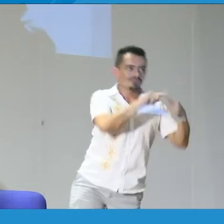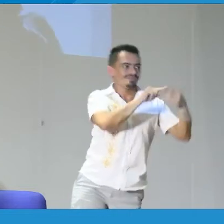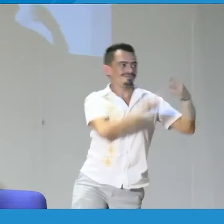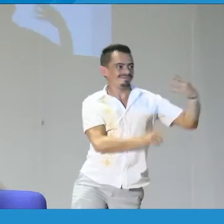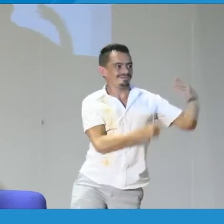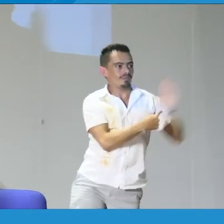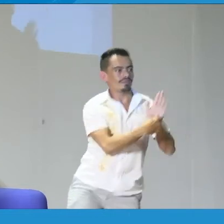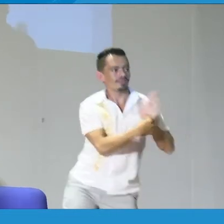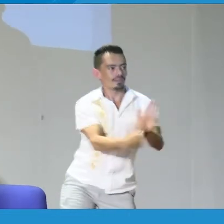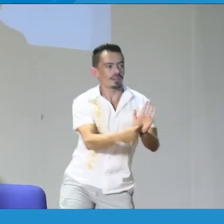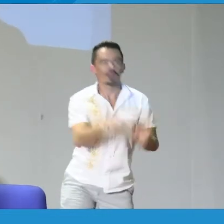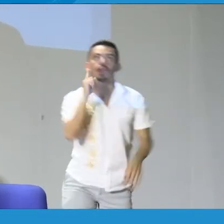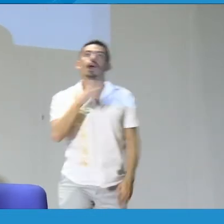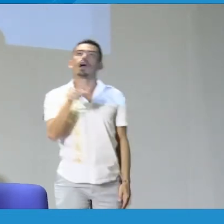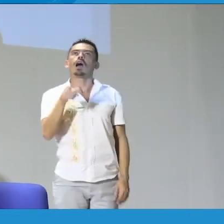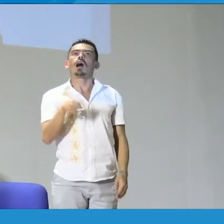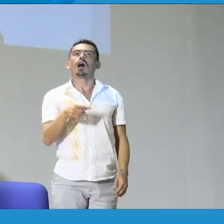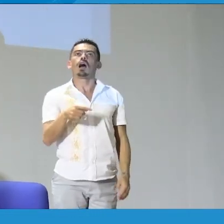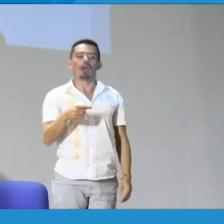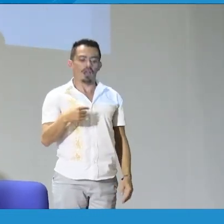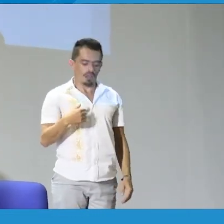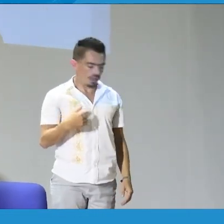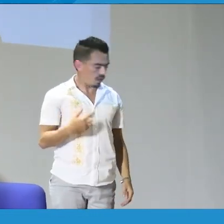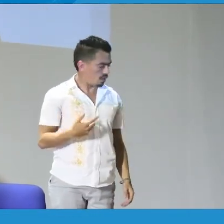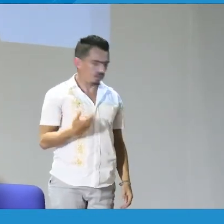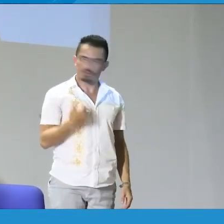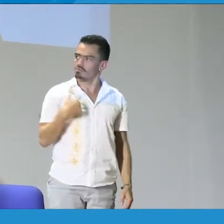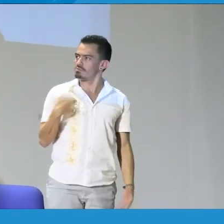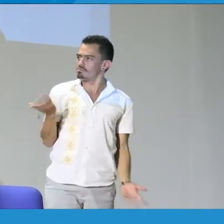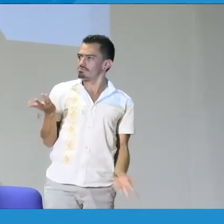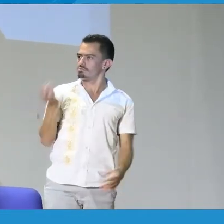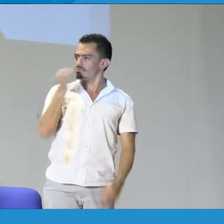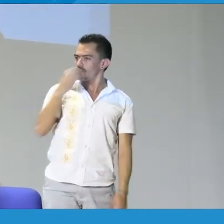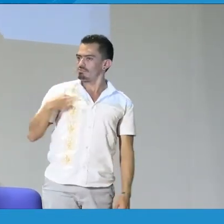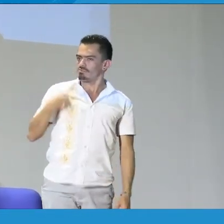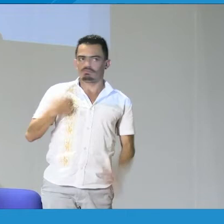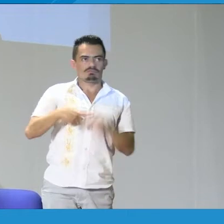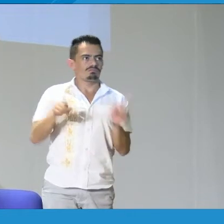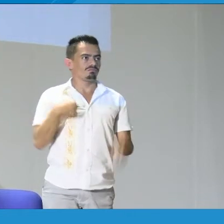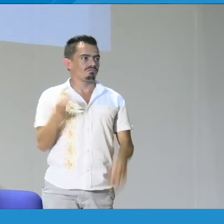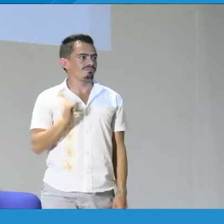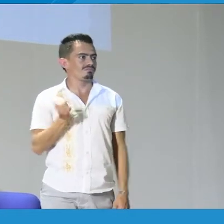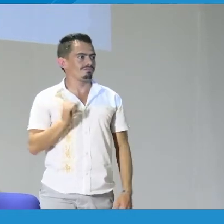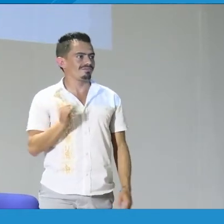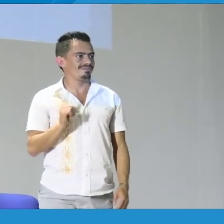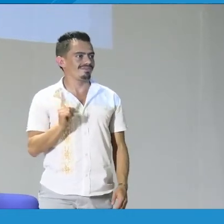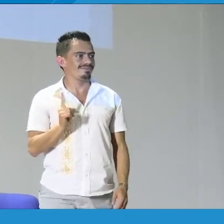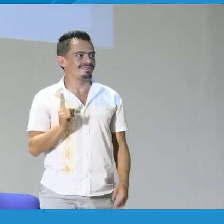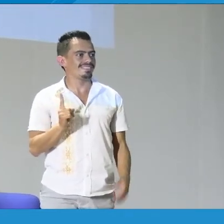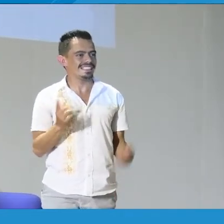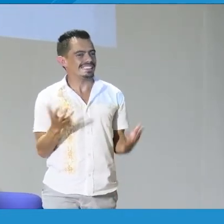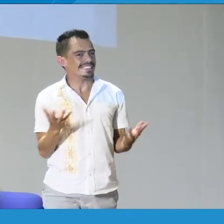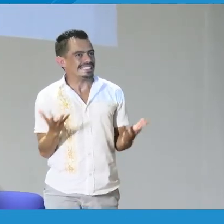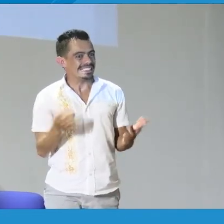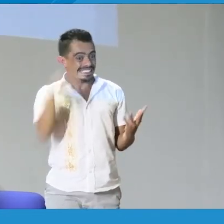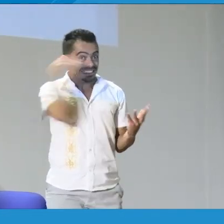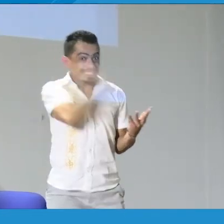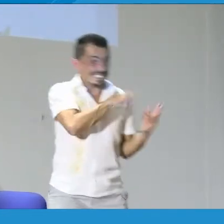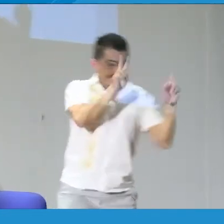ejemplo, cuando hablamos de comunidades indígenas, se habla de ropa, costumbre, territorio, etc. Y el niño dice, pues, es un momento,